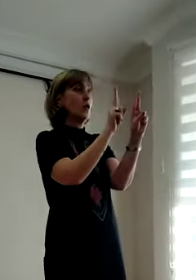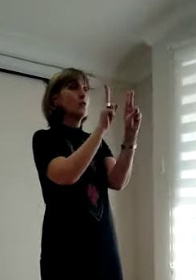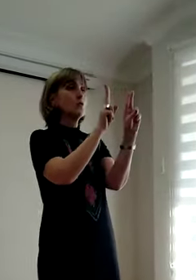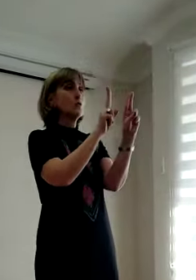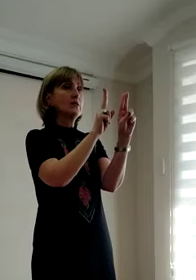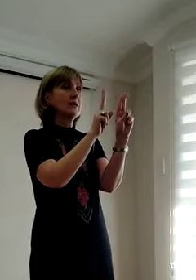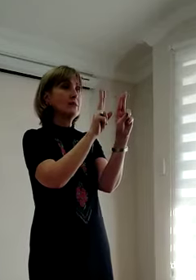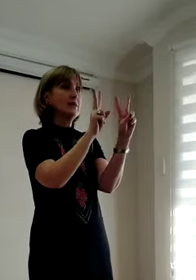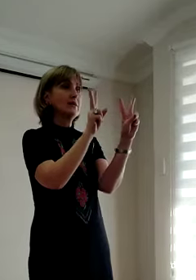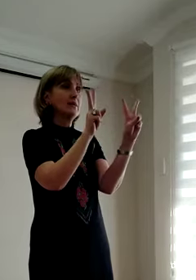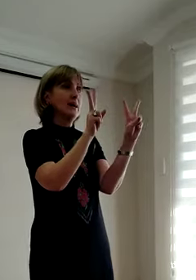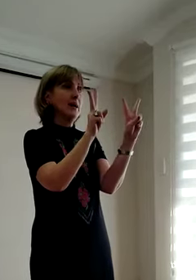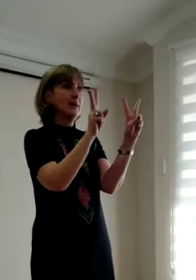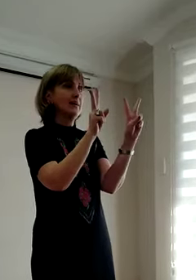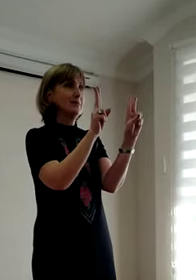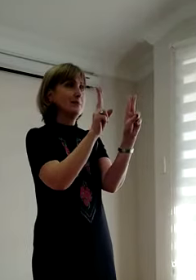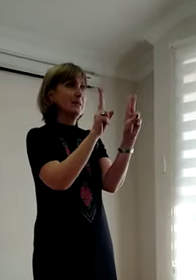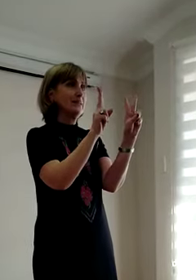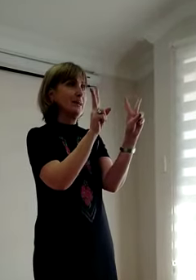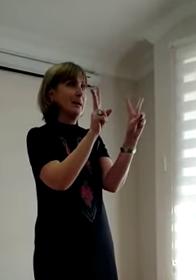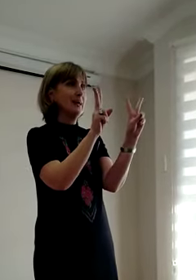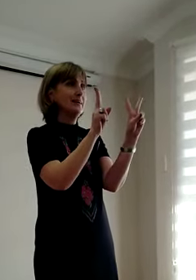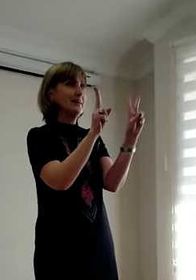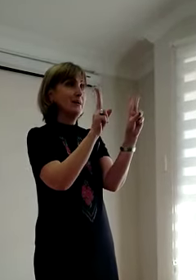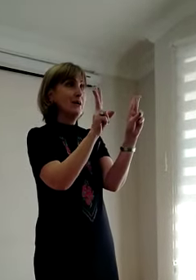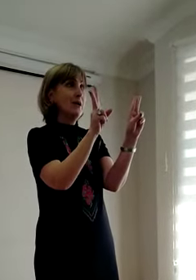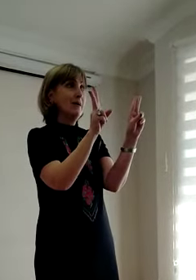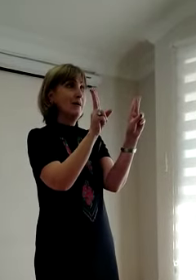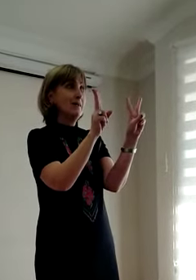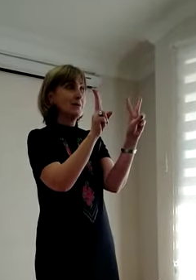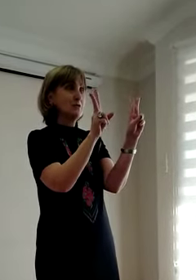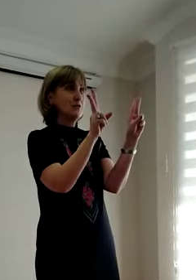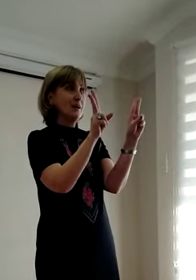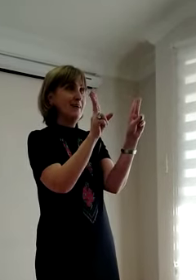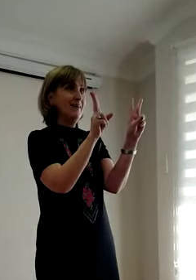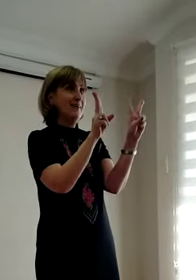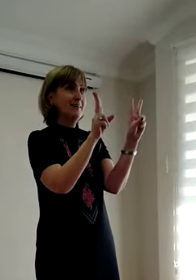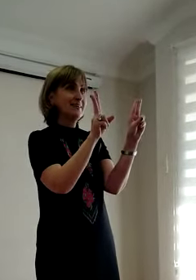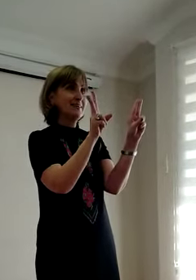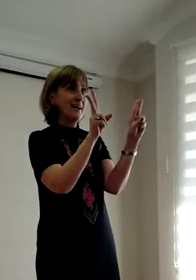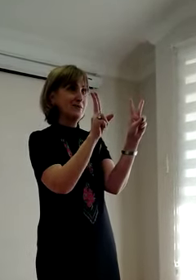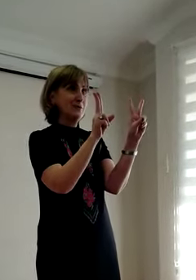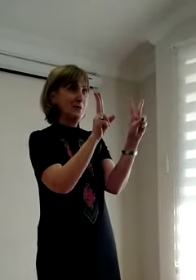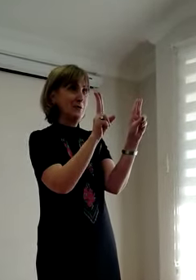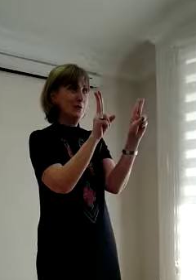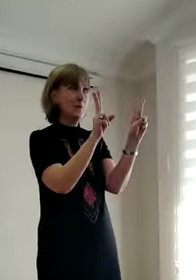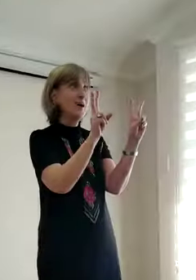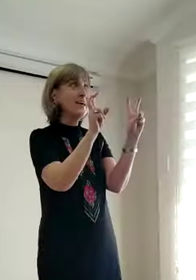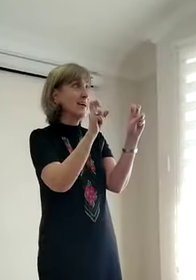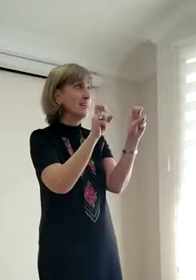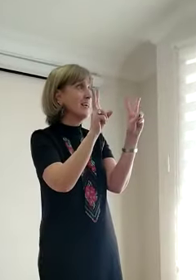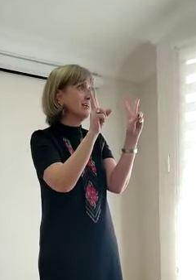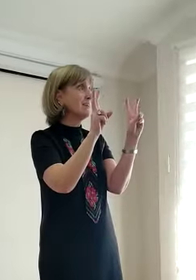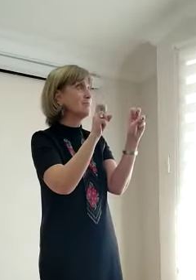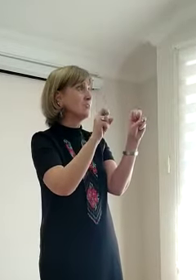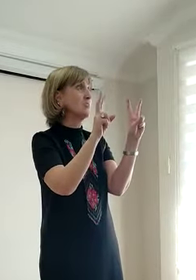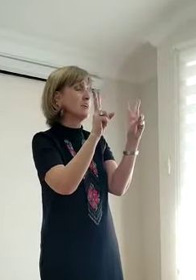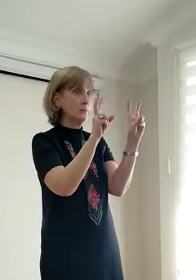Kulaklar birlikte ayrı. Birlikte ayrı. Sonra sağa, sol. Yani iki tavşan yaptık.